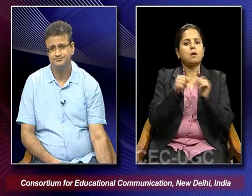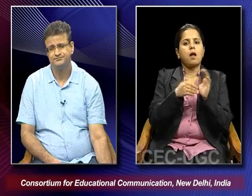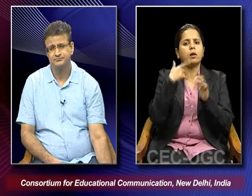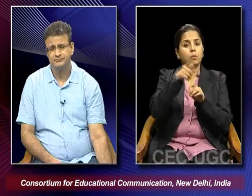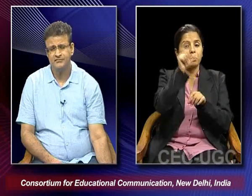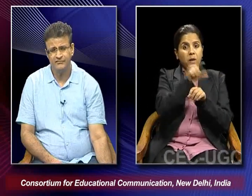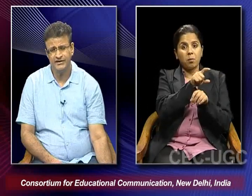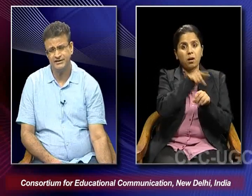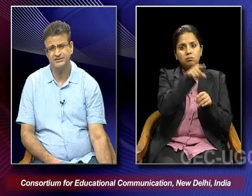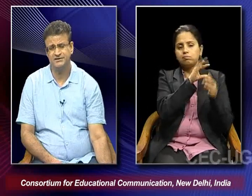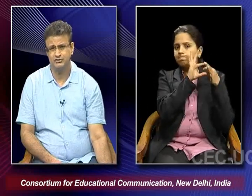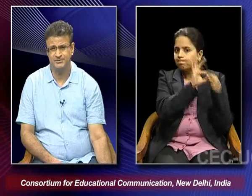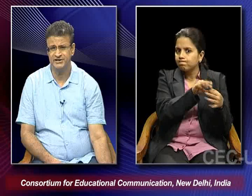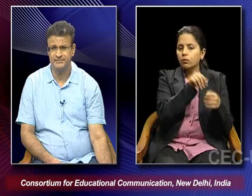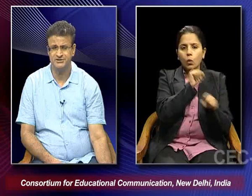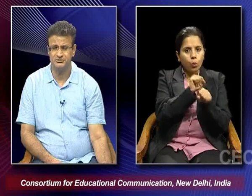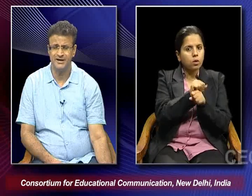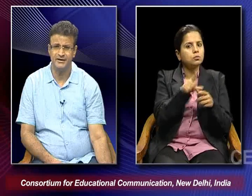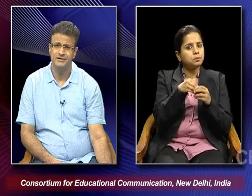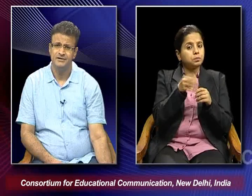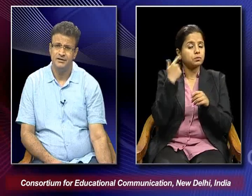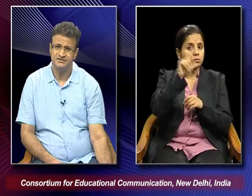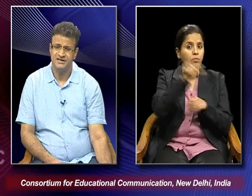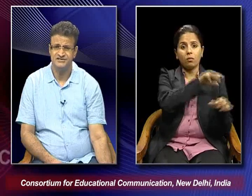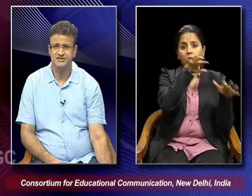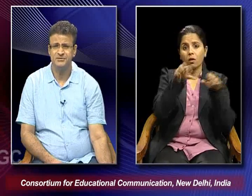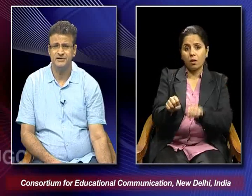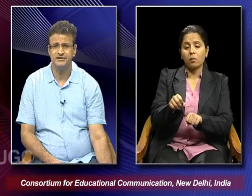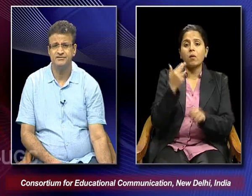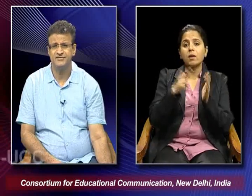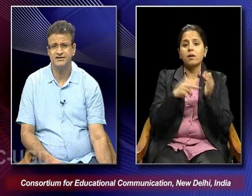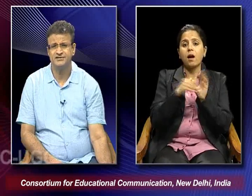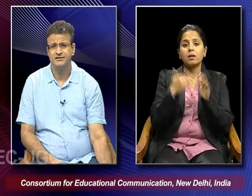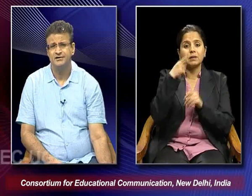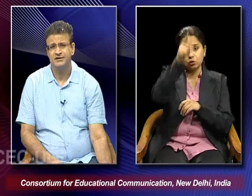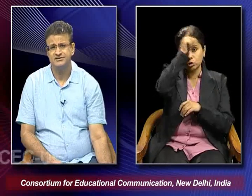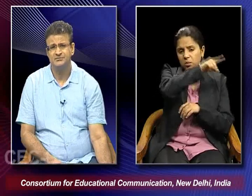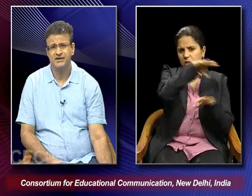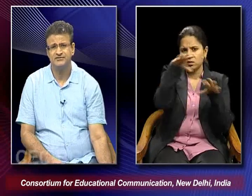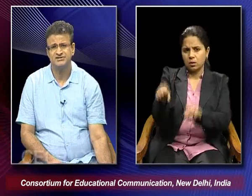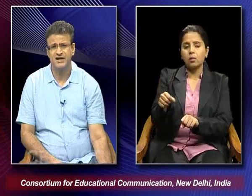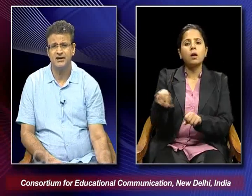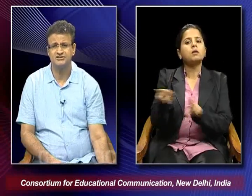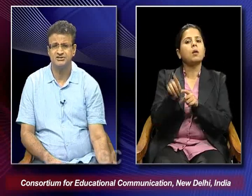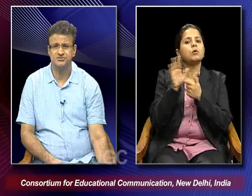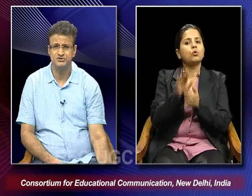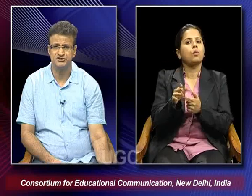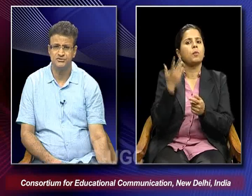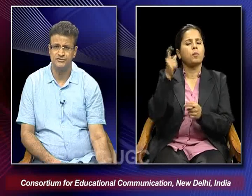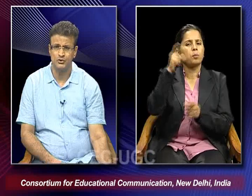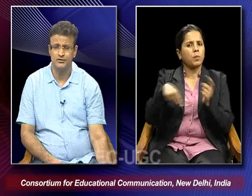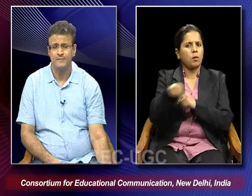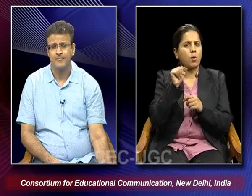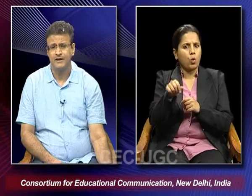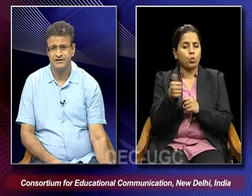when Italy was being captured by the Nazi Germany. It reflects some kind of a stark juxtaposition